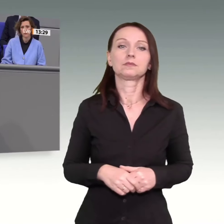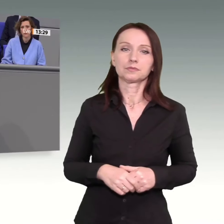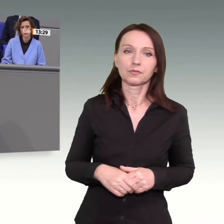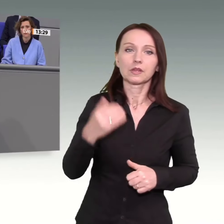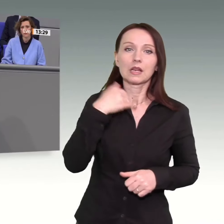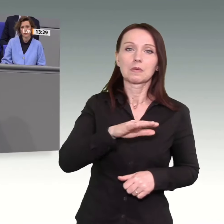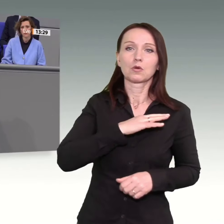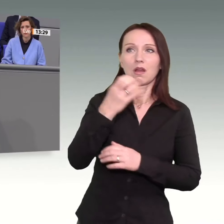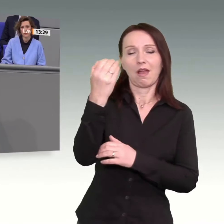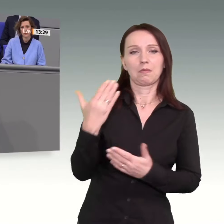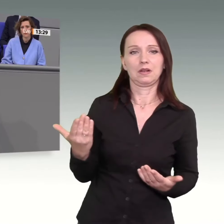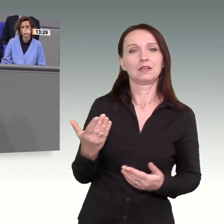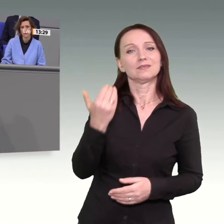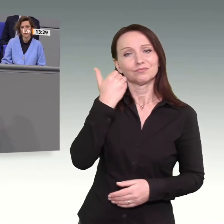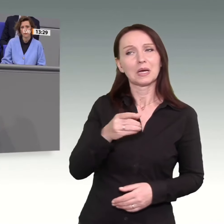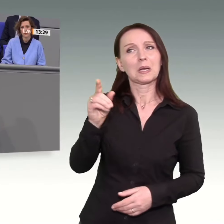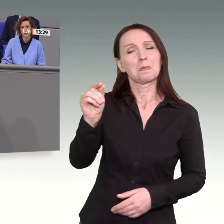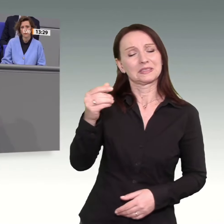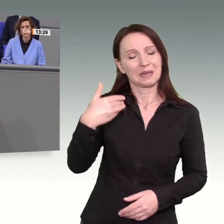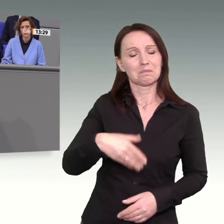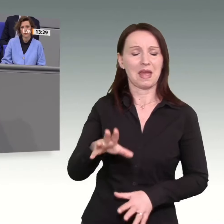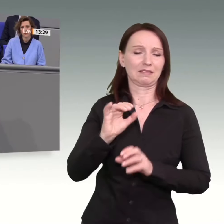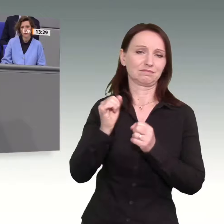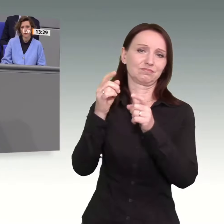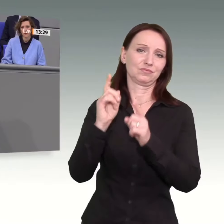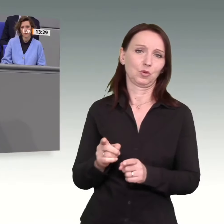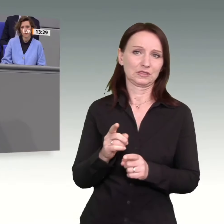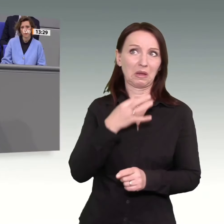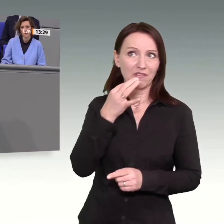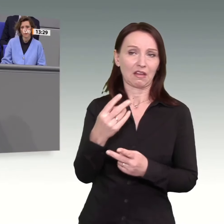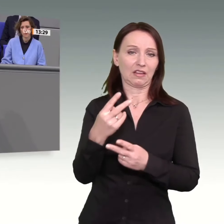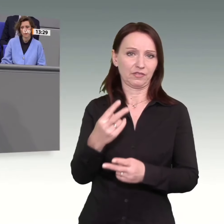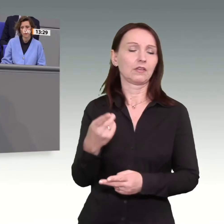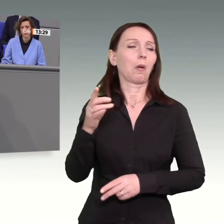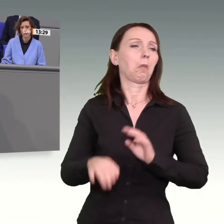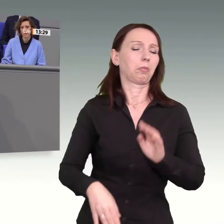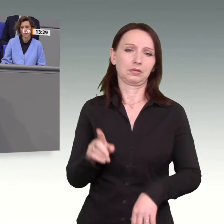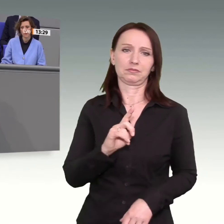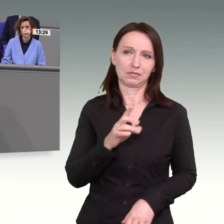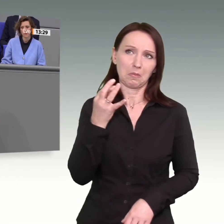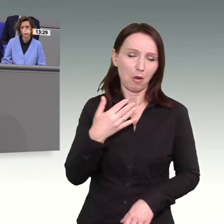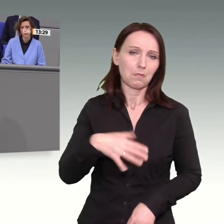Ampel, ein etwas höheres Ambitionsniveau in so wichtigen Fragen wäre schon angebracht. Ein zweites Beispiel.